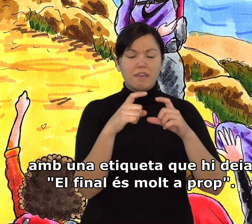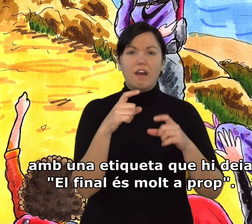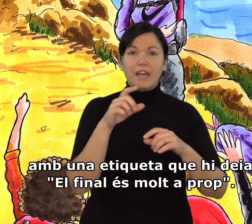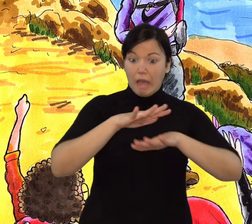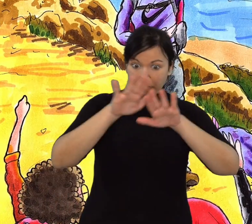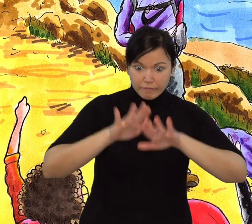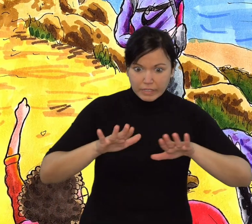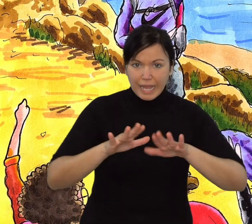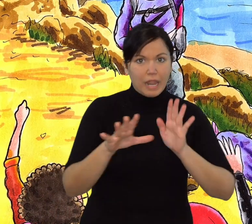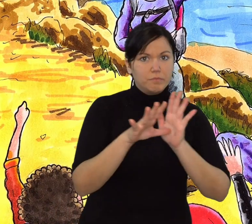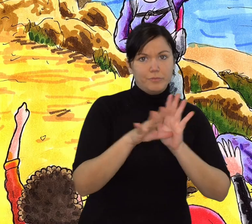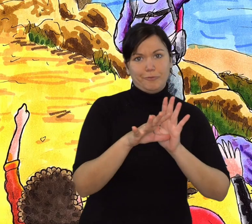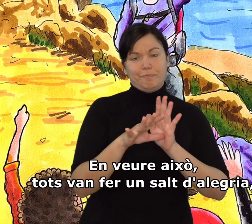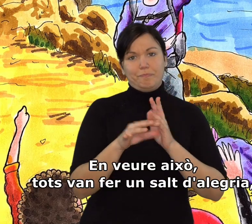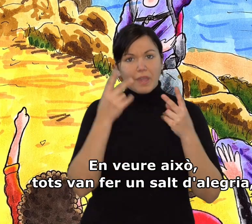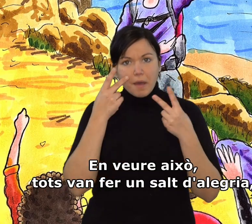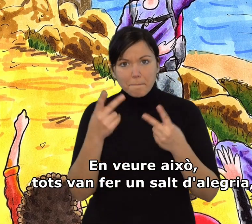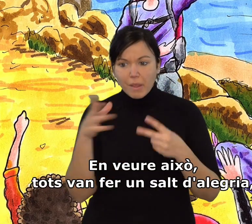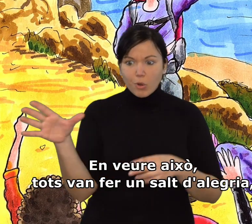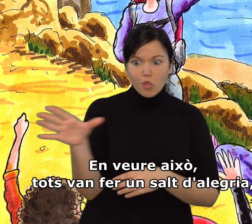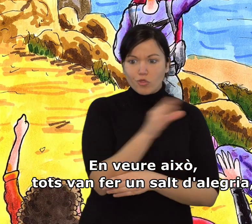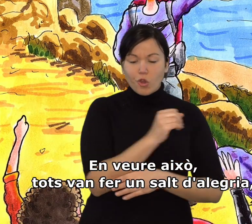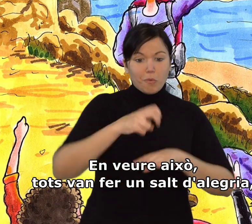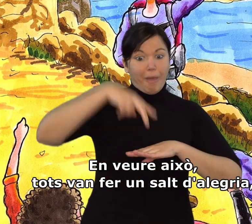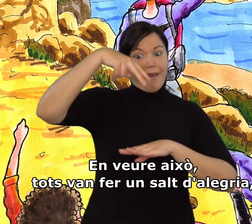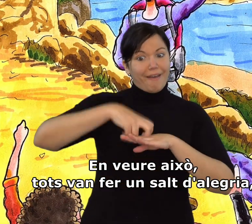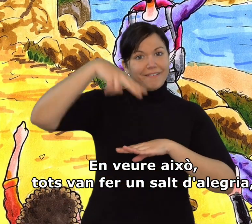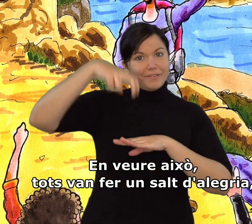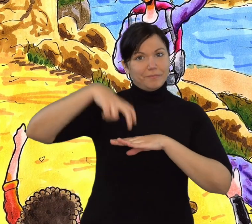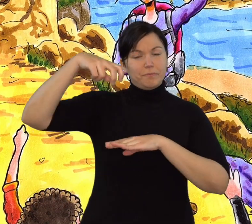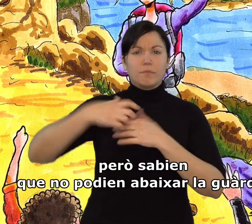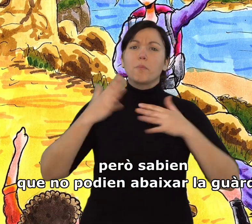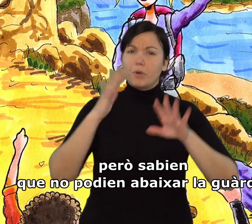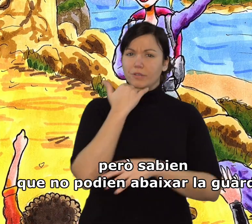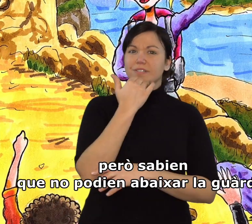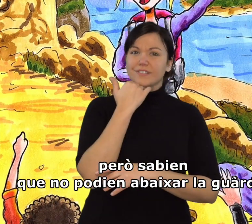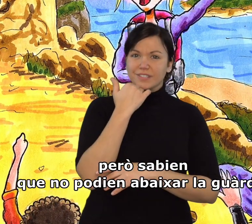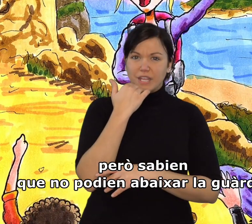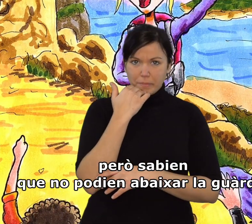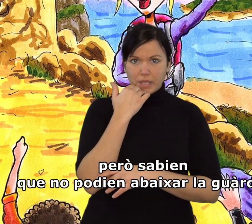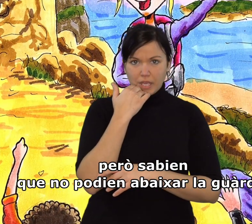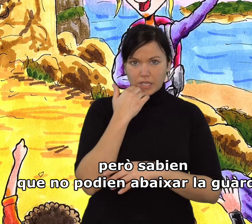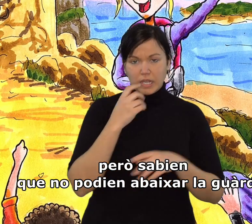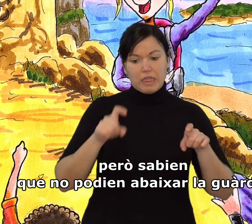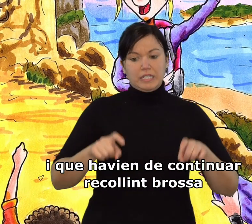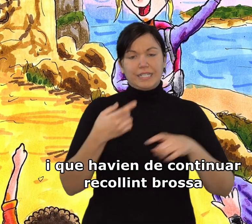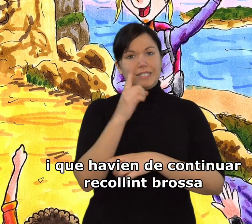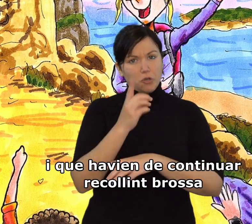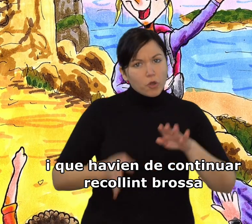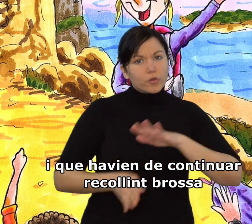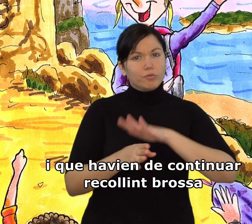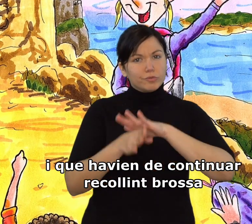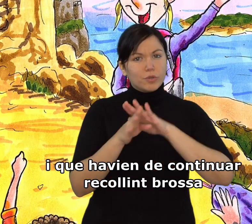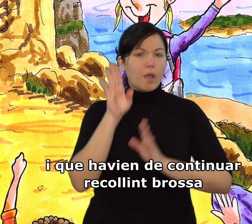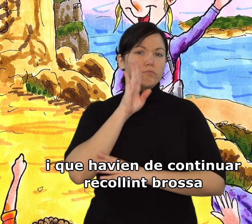molt a prop». En veure això, tots van fer un salt d'alegria, però sabien que no podien abaixar la guàrdia i que